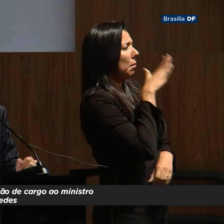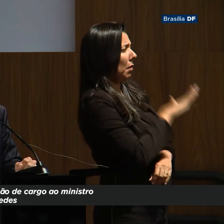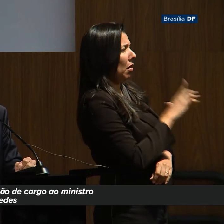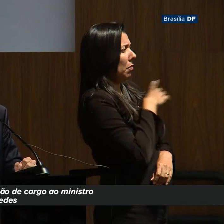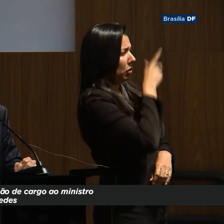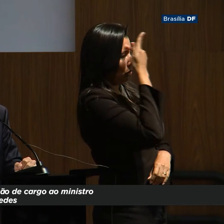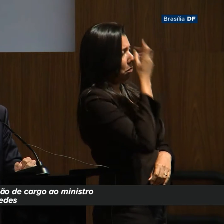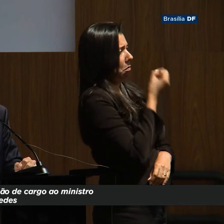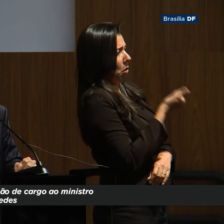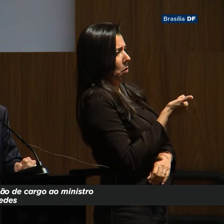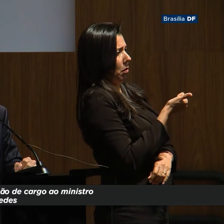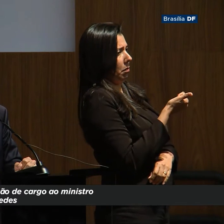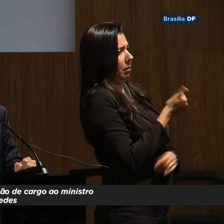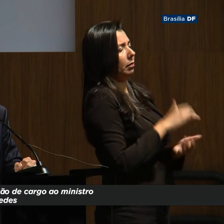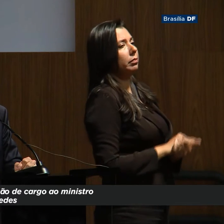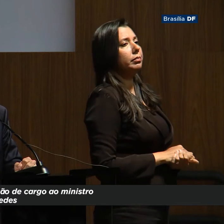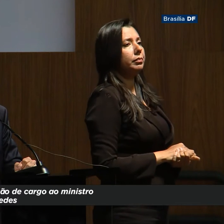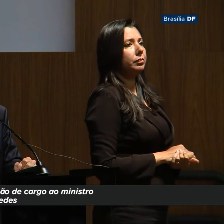com tanta gente boa?